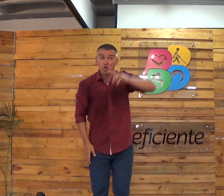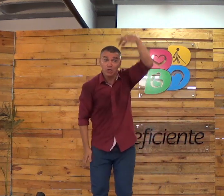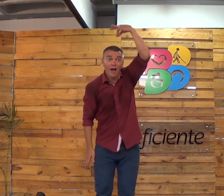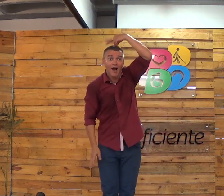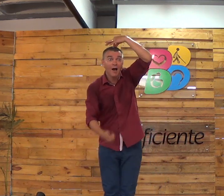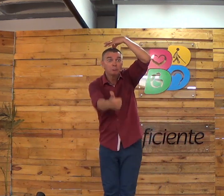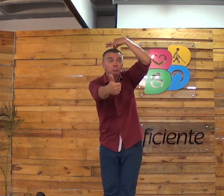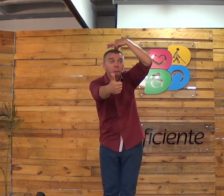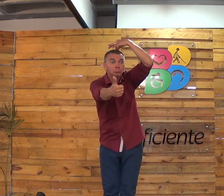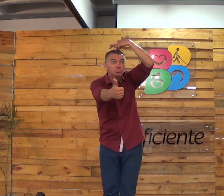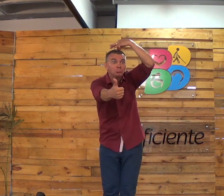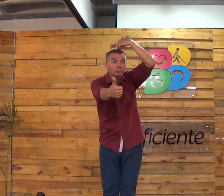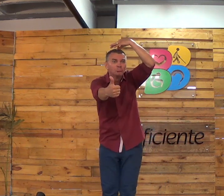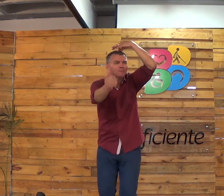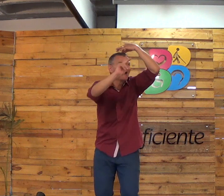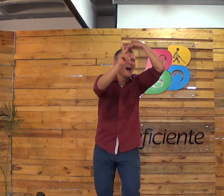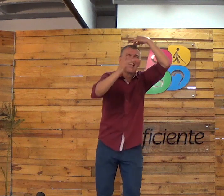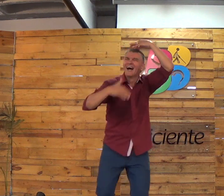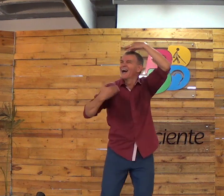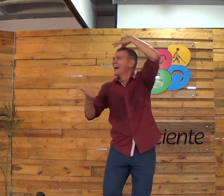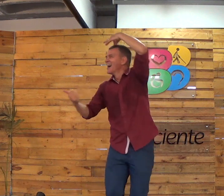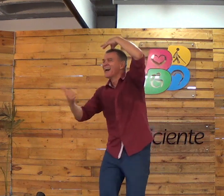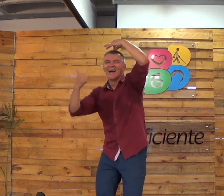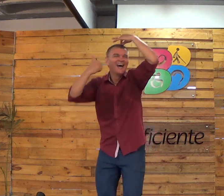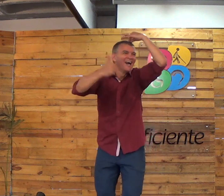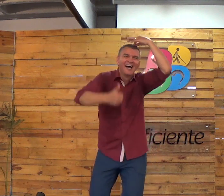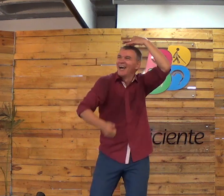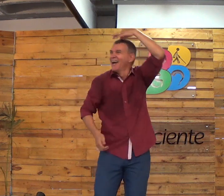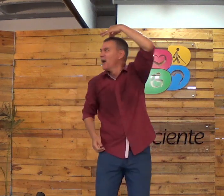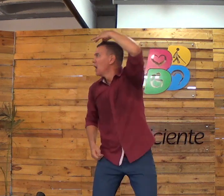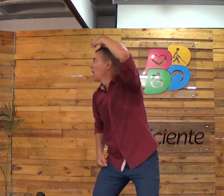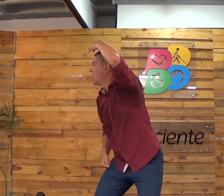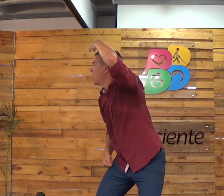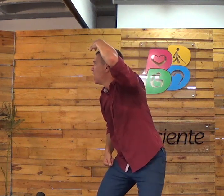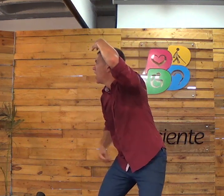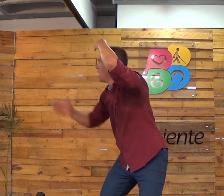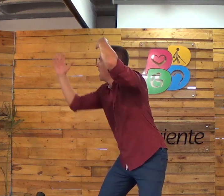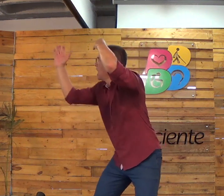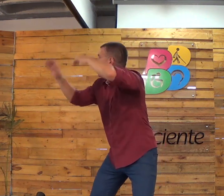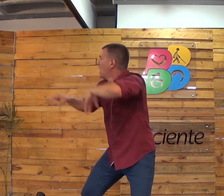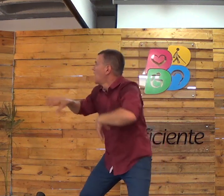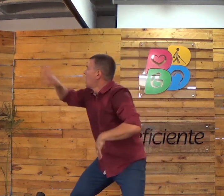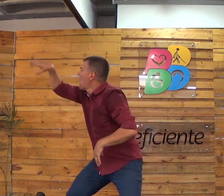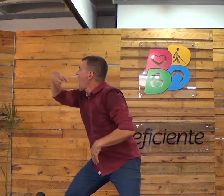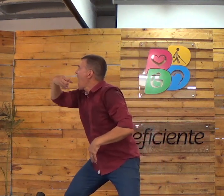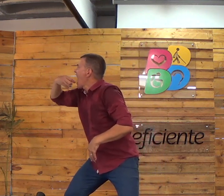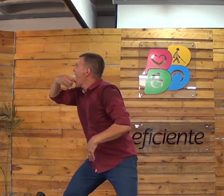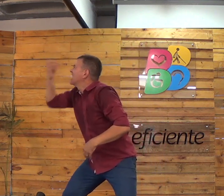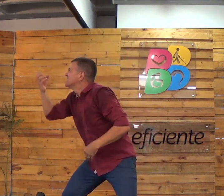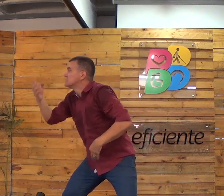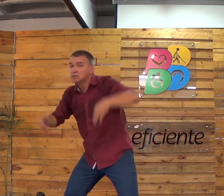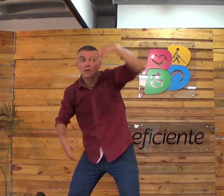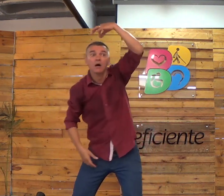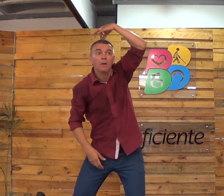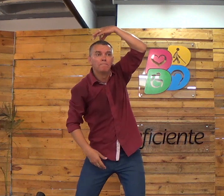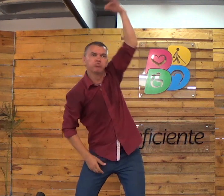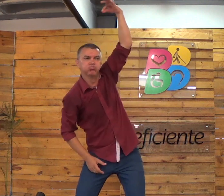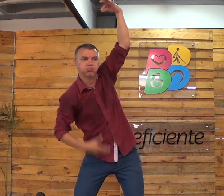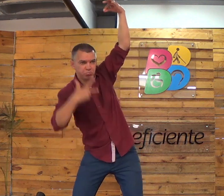Adão e Eva tinham o Espírito de Deus. E viviam e tal. Um dia, comeram uma maçã